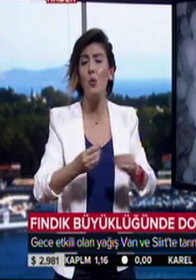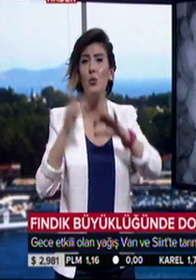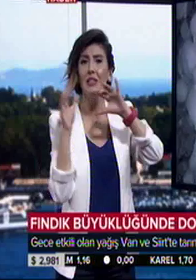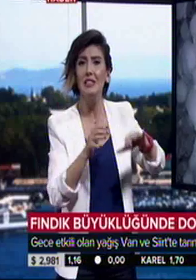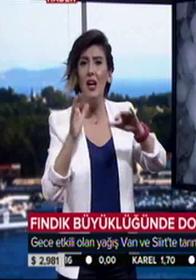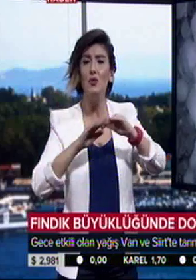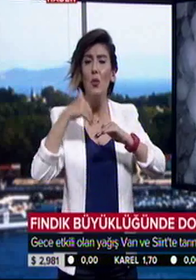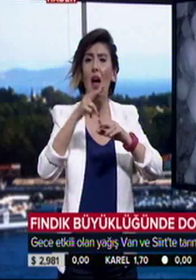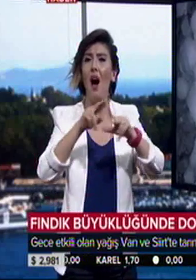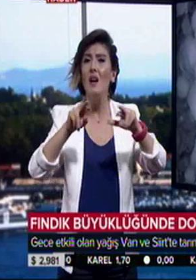çalışmaları başladı.